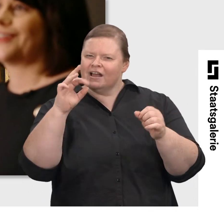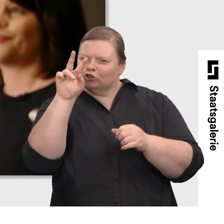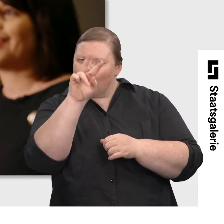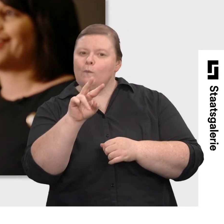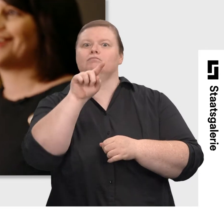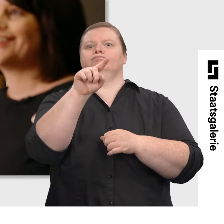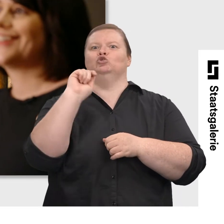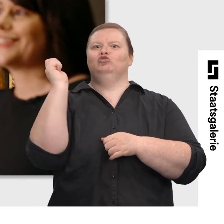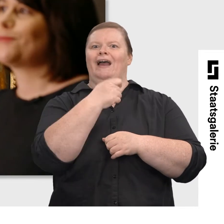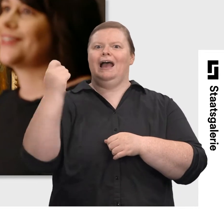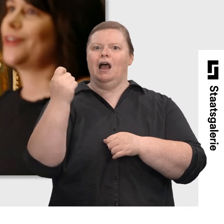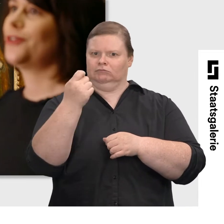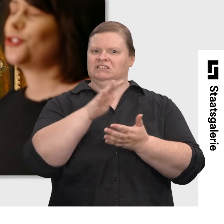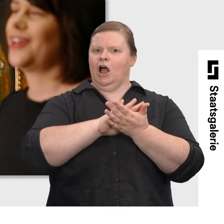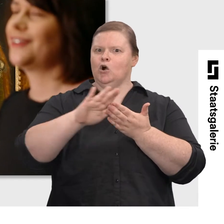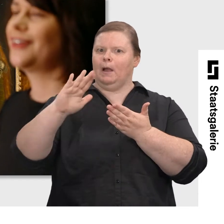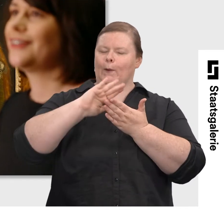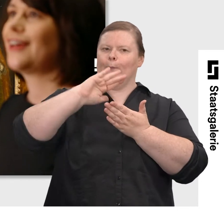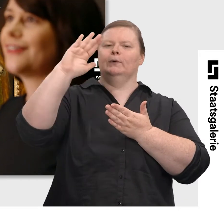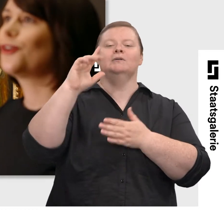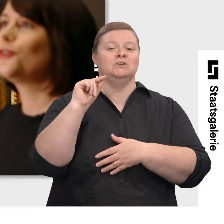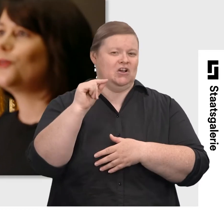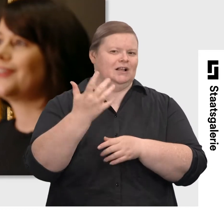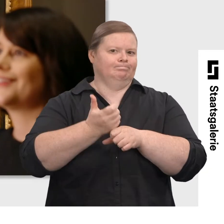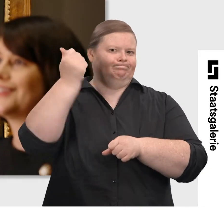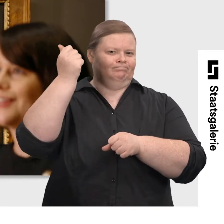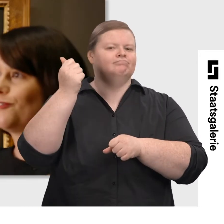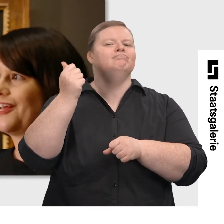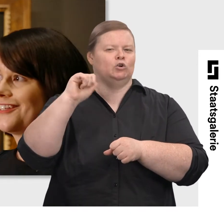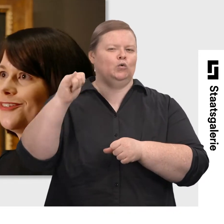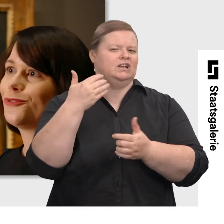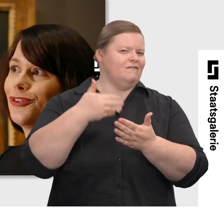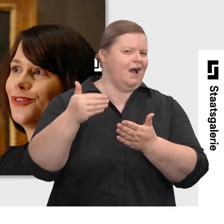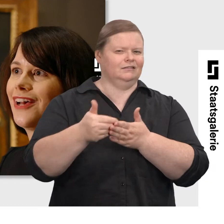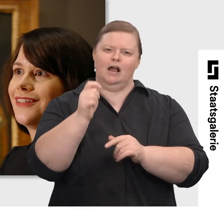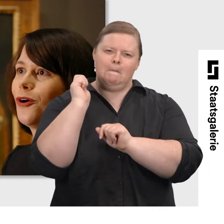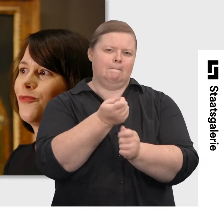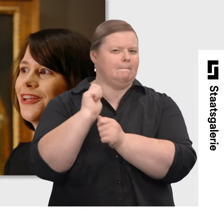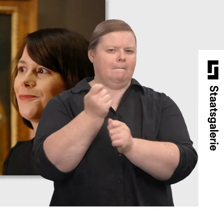das weiter ansieht, dann sieht man ein sauberer Schwert. Das heißt, Judith lässt sich nicht aufhalten und es wird weitere Opfer geben.